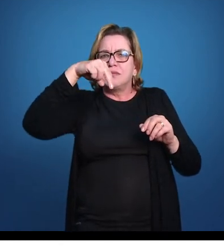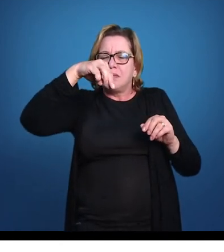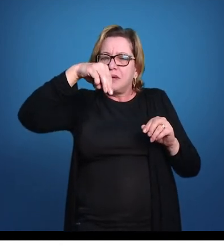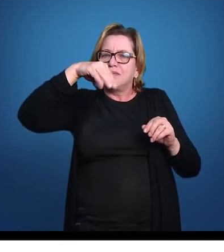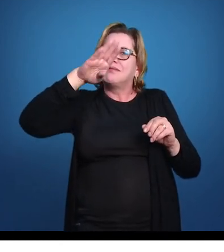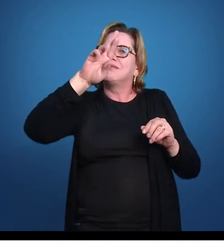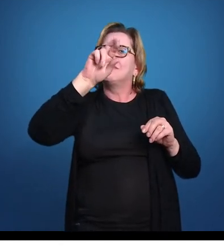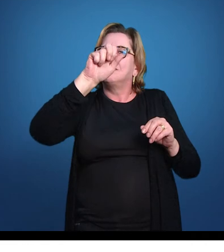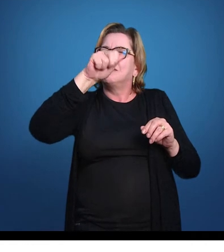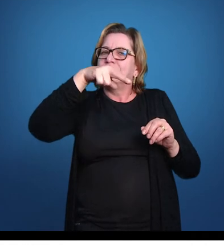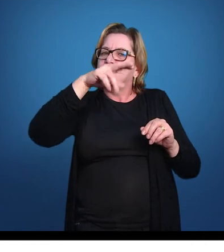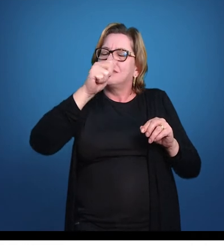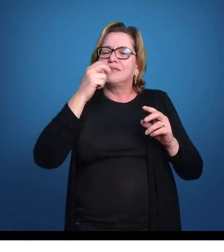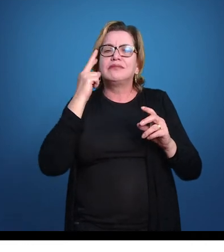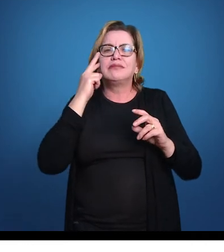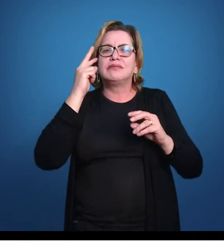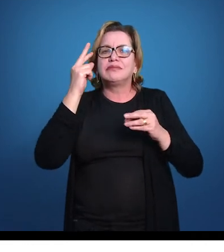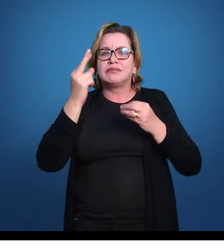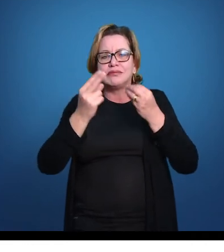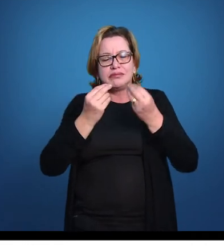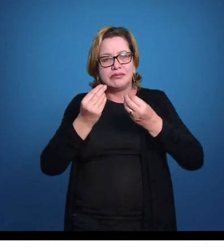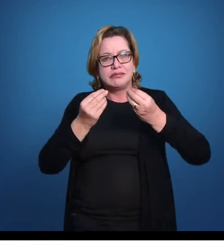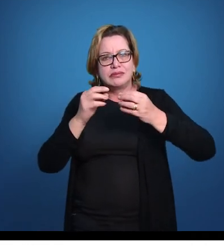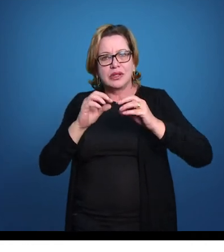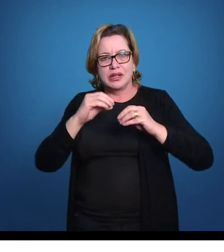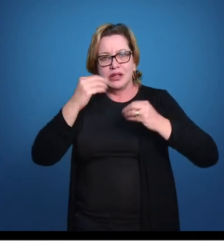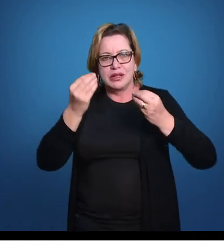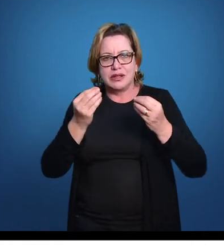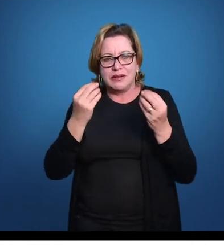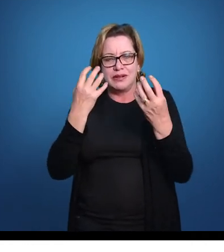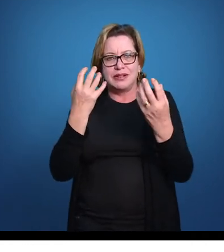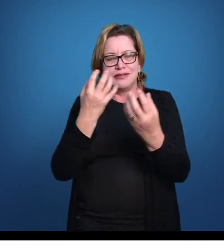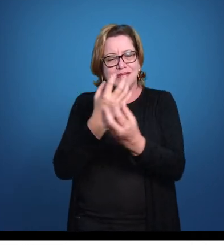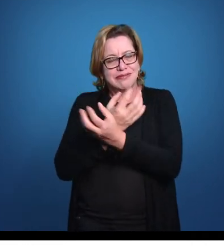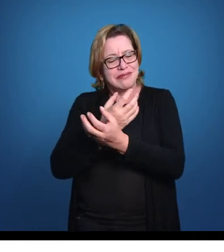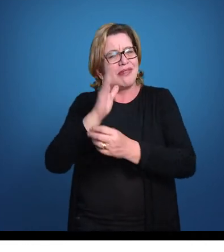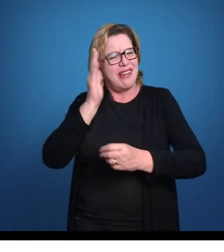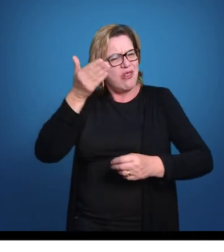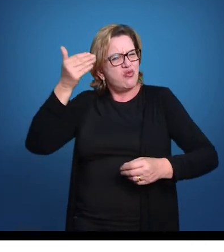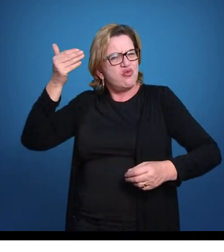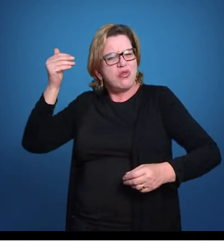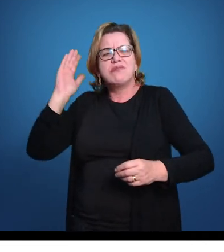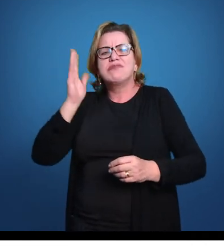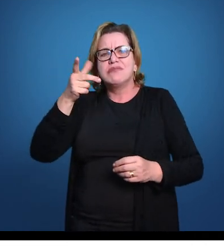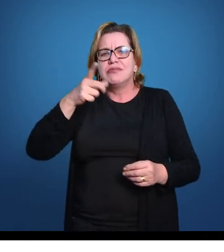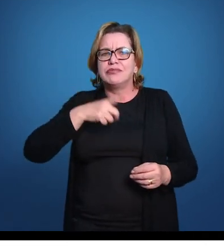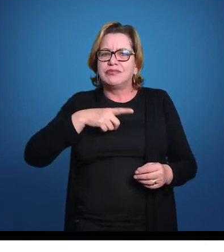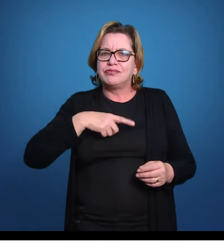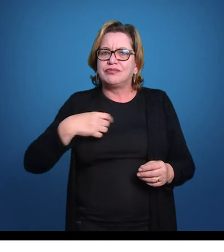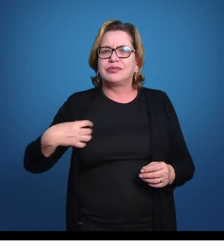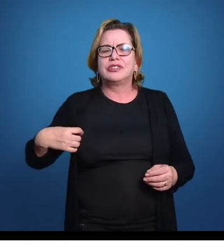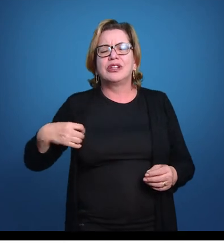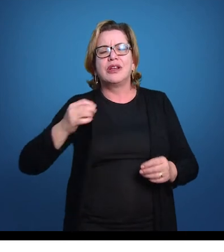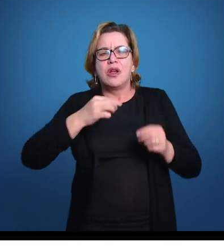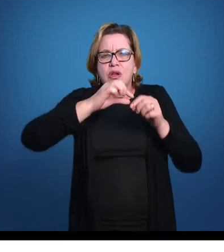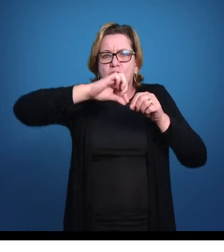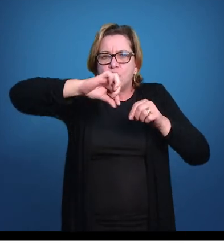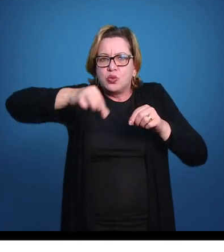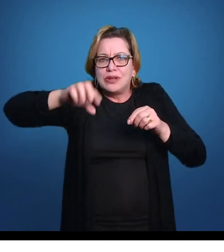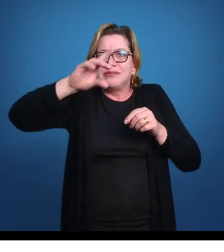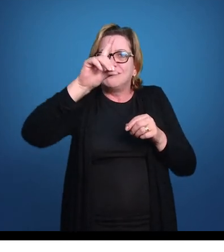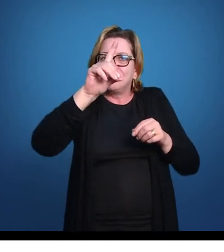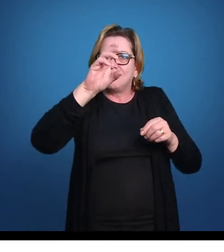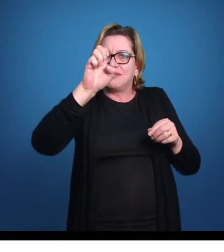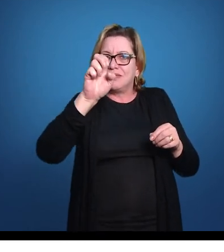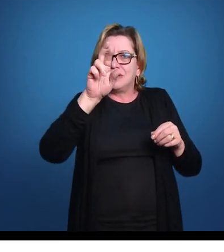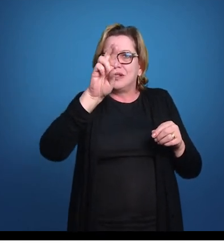dérmicos. Então, o vertebrado, o vertebrado ancestral lá já tinha isso, os raios dérmicos sustentando a